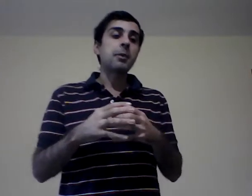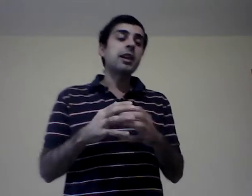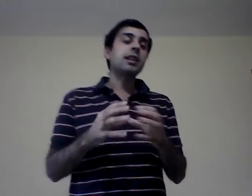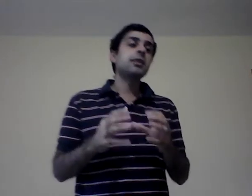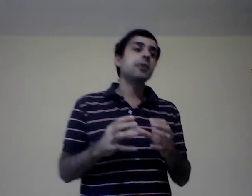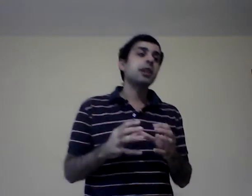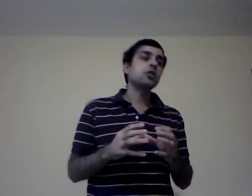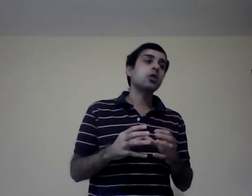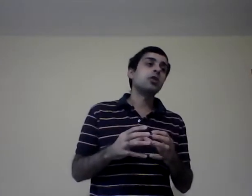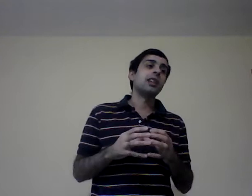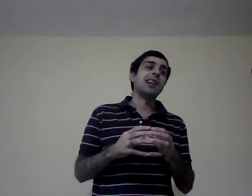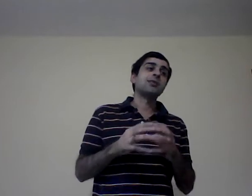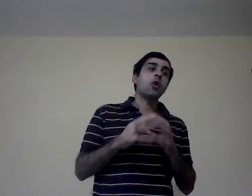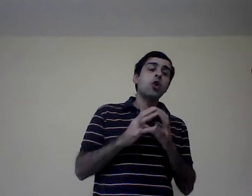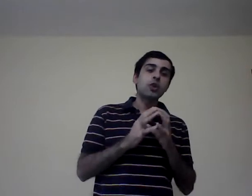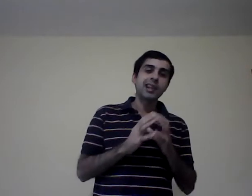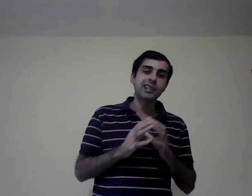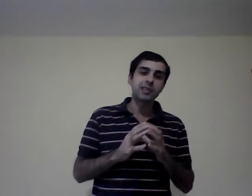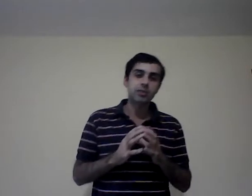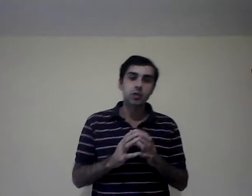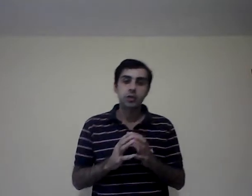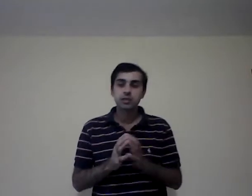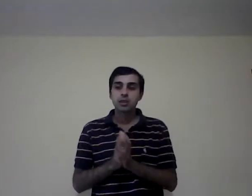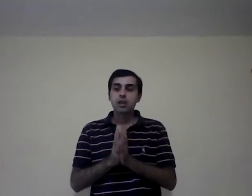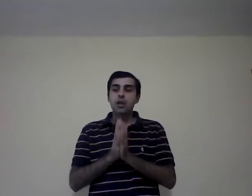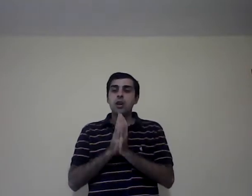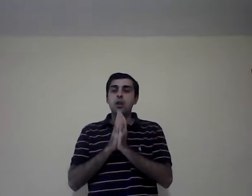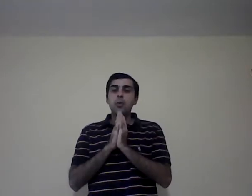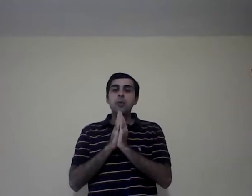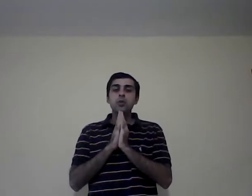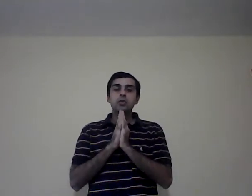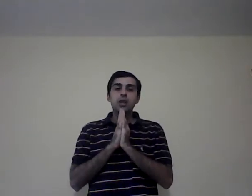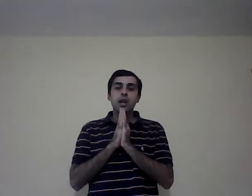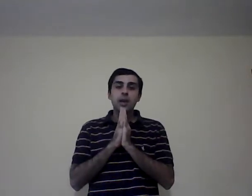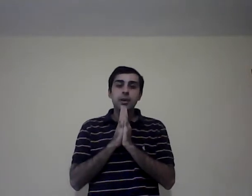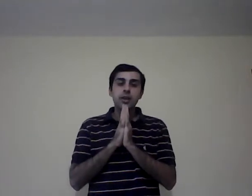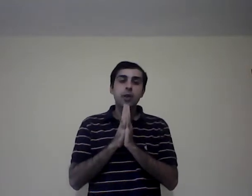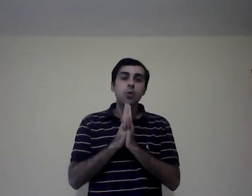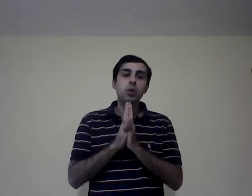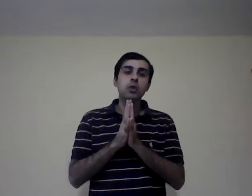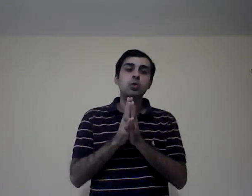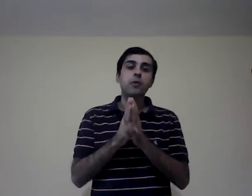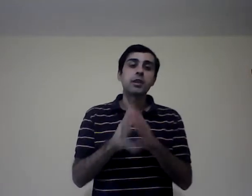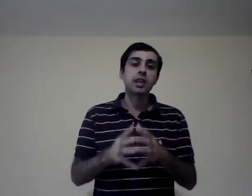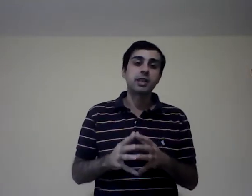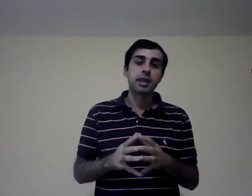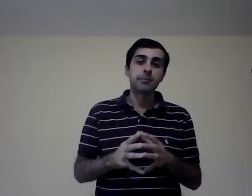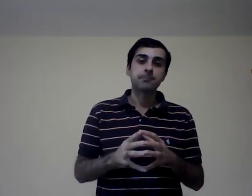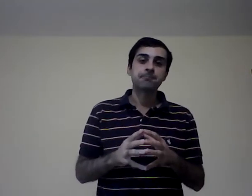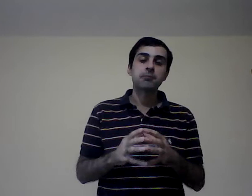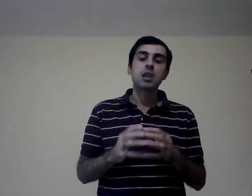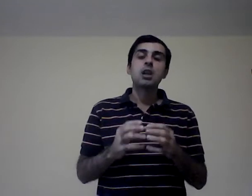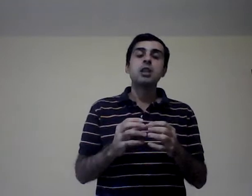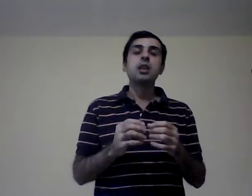clasificación de las organizaciones nos vamos a ver de acuerdo a su finalidad. Y estas